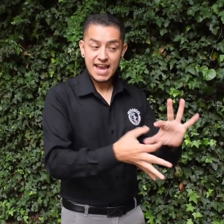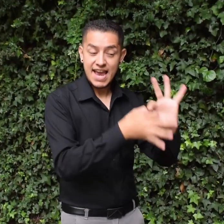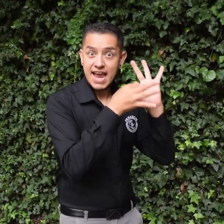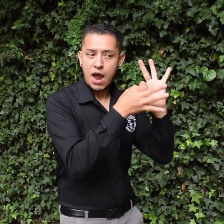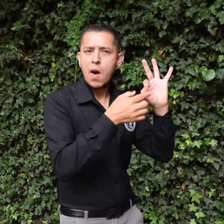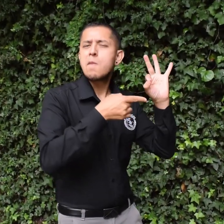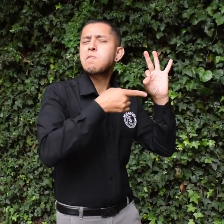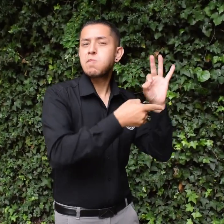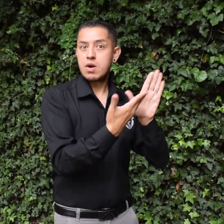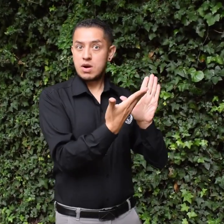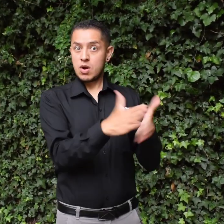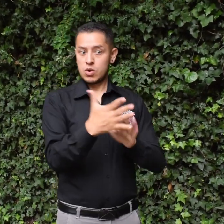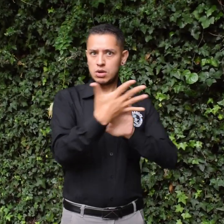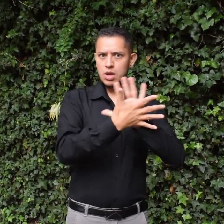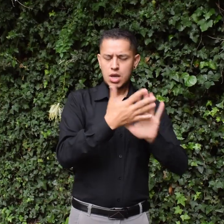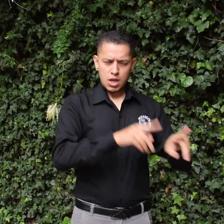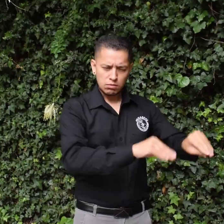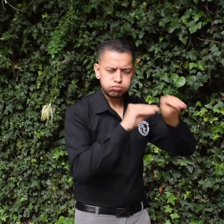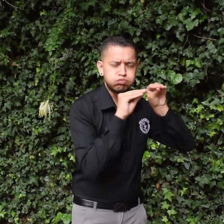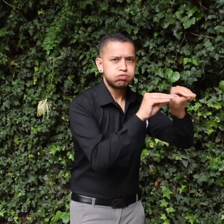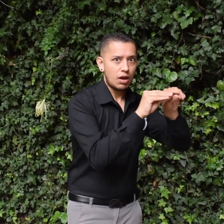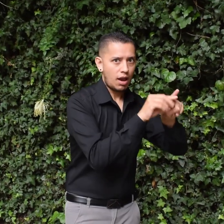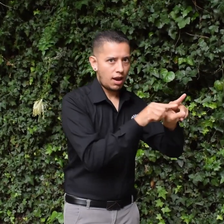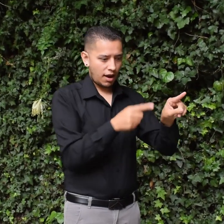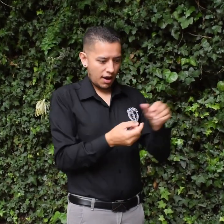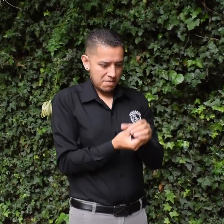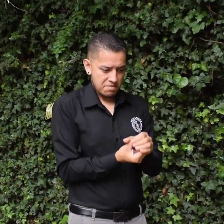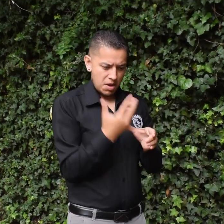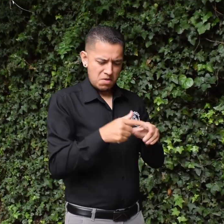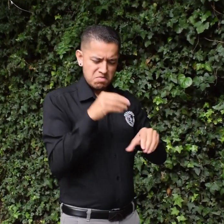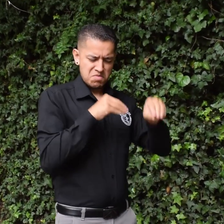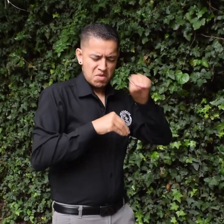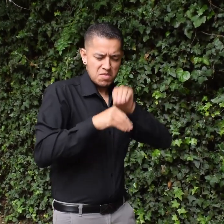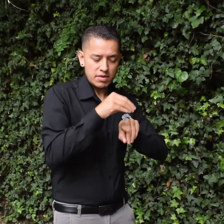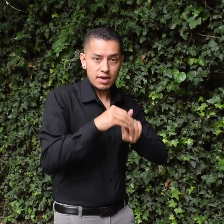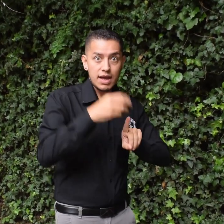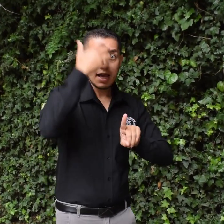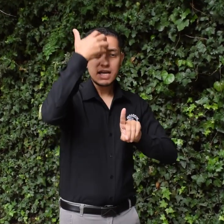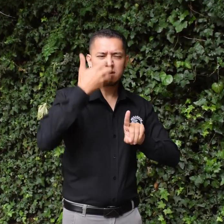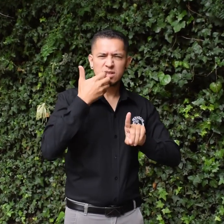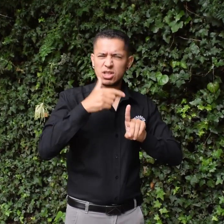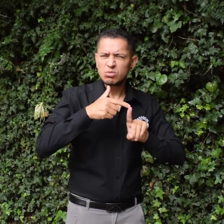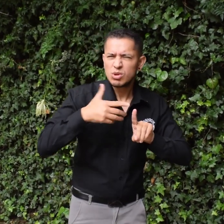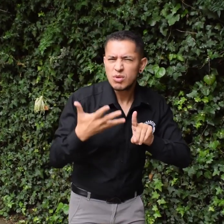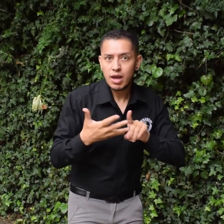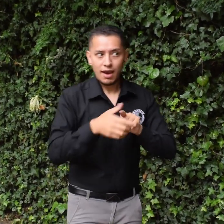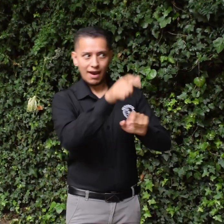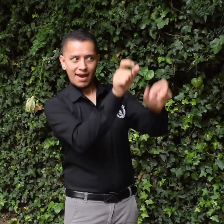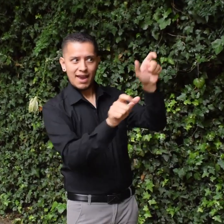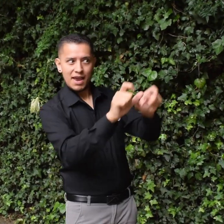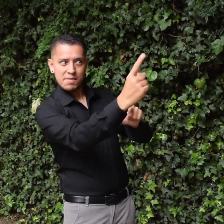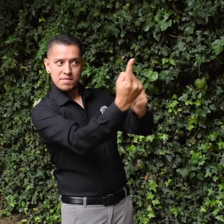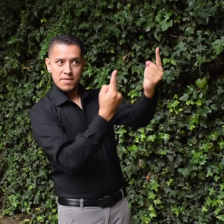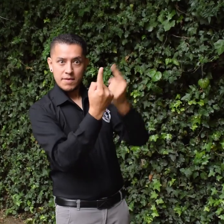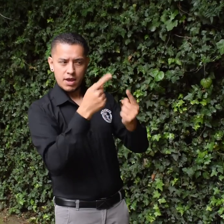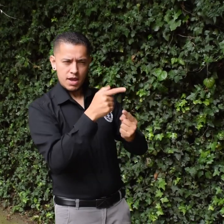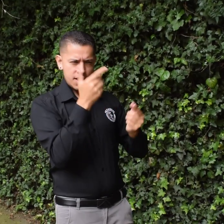Es una prueba diseñada en el marco de los cursos de lengua de señas colombiana impartidos por la Federación y se